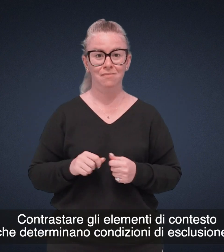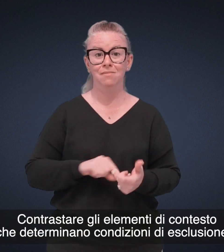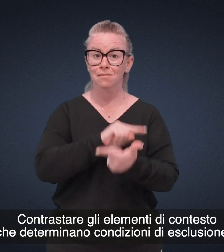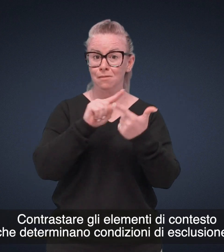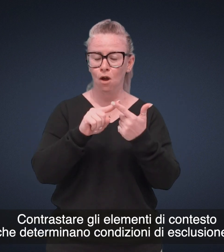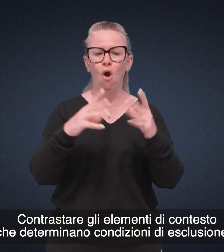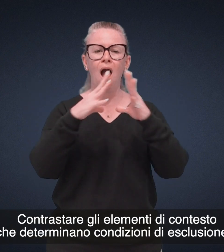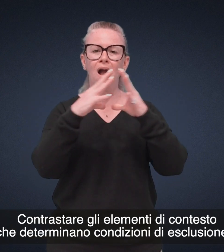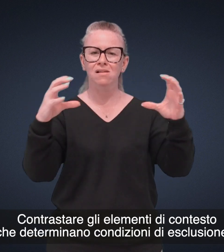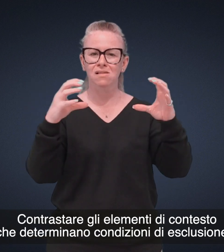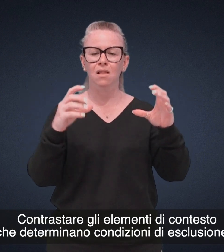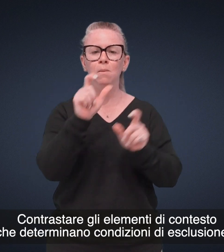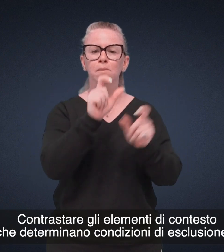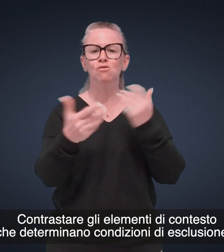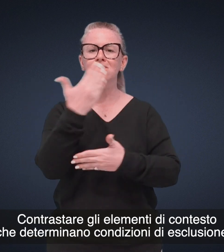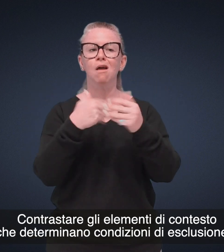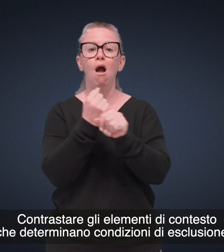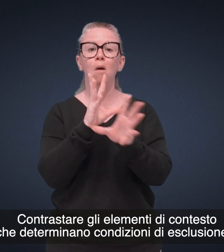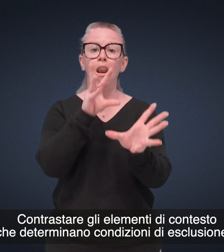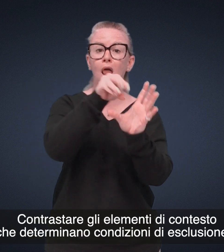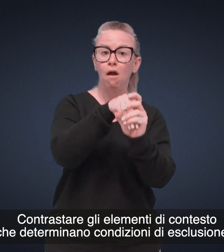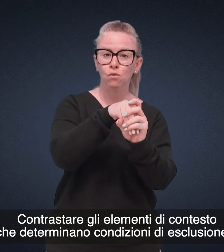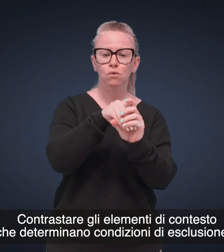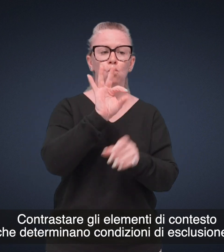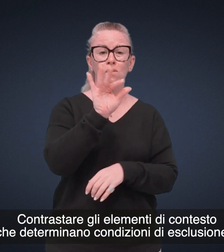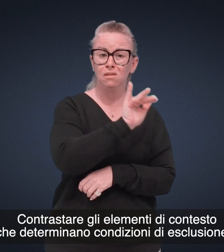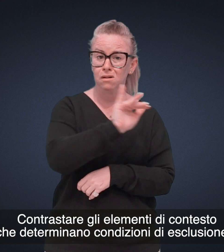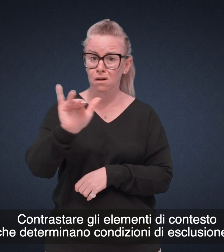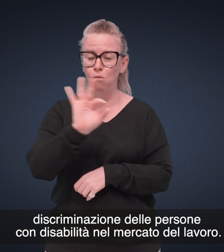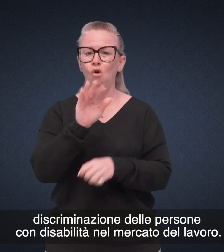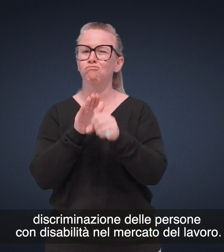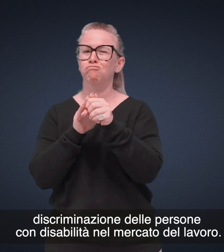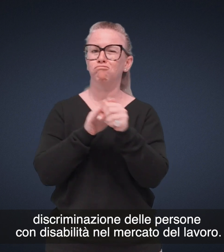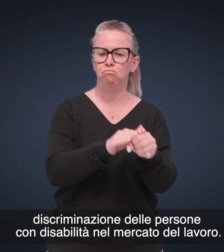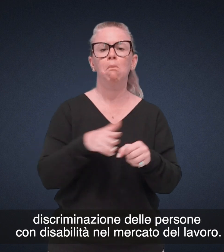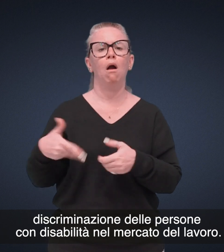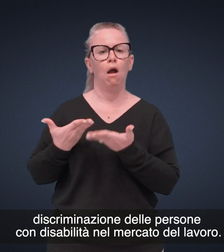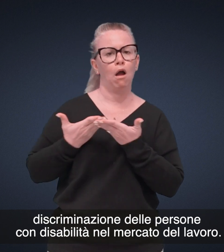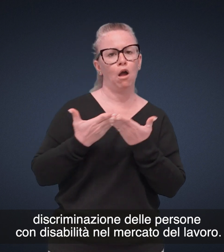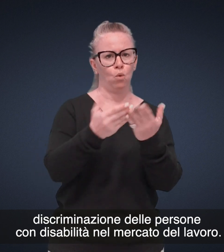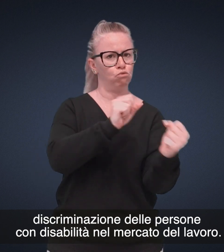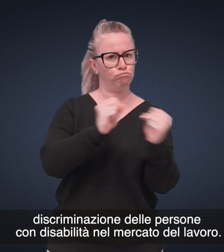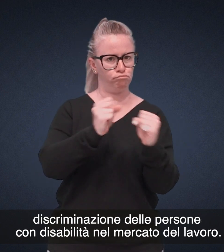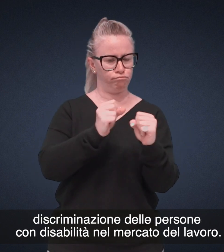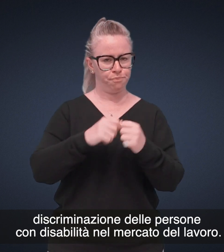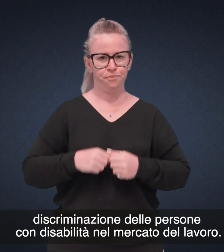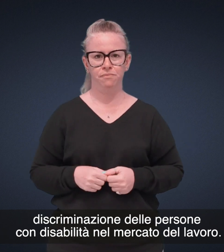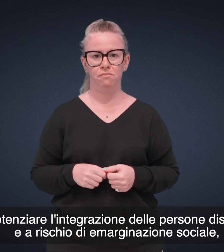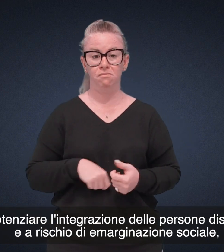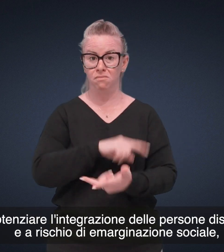Contrastare gli elementi di contesto che determinano condizioni di esclusione e discriminazione delle persone con disabilità nel mercato del